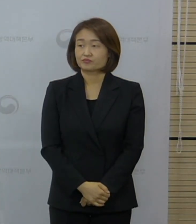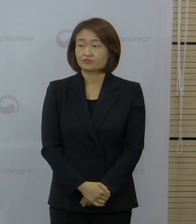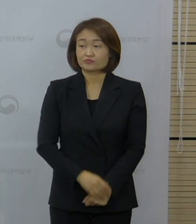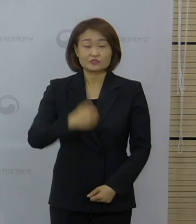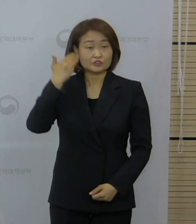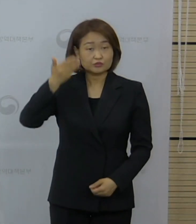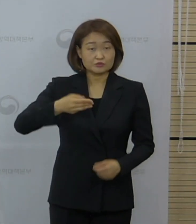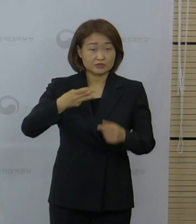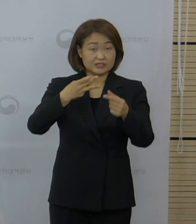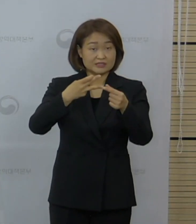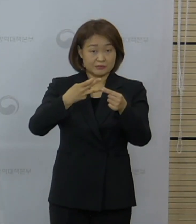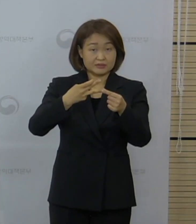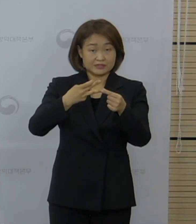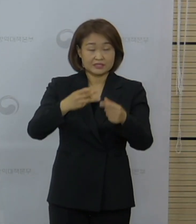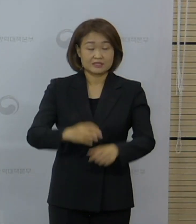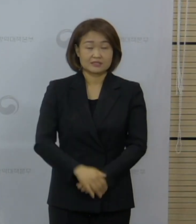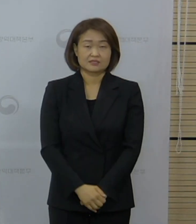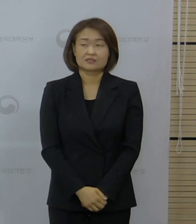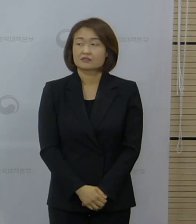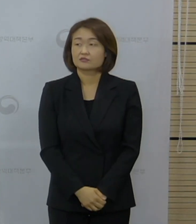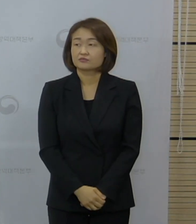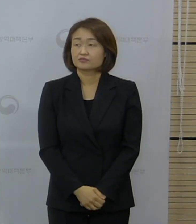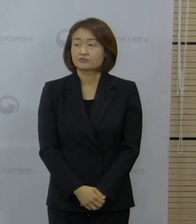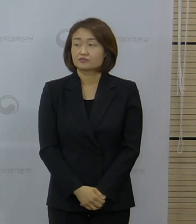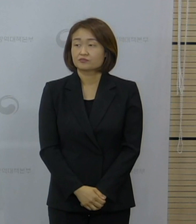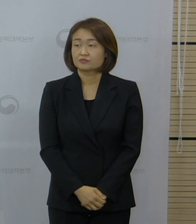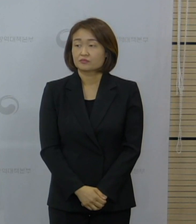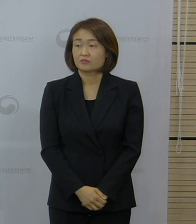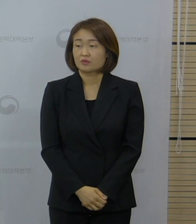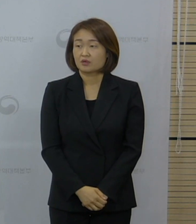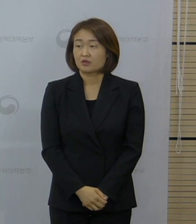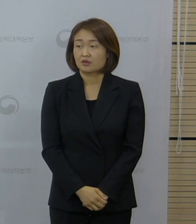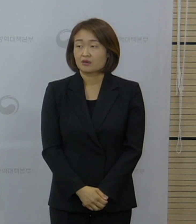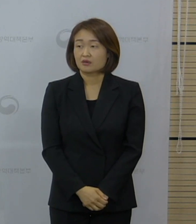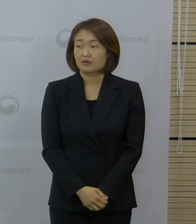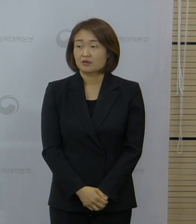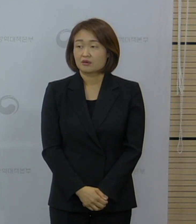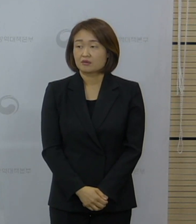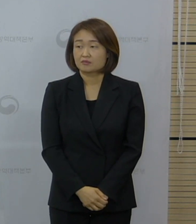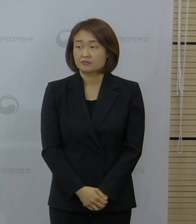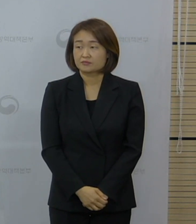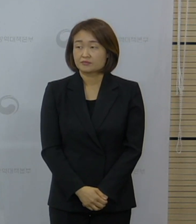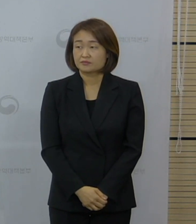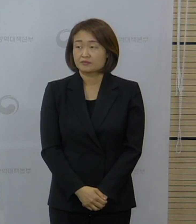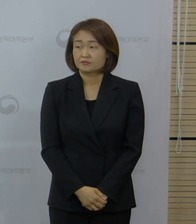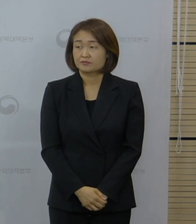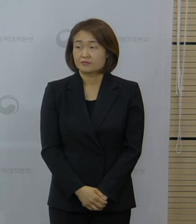13번째 질문 주신 이데일리 함정선 기자님 질문입니다.